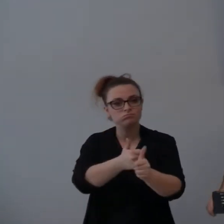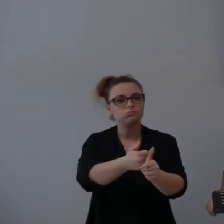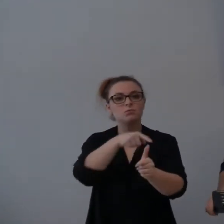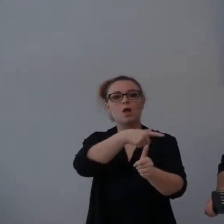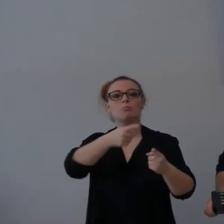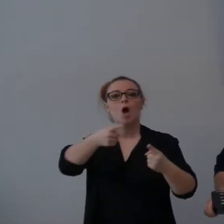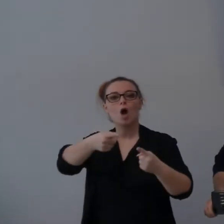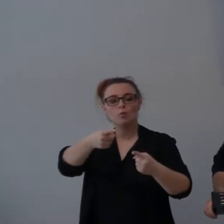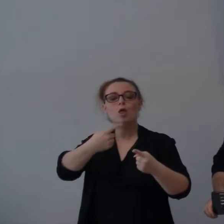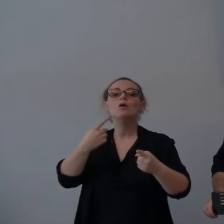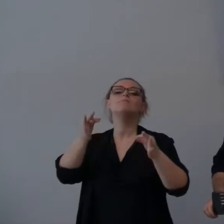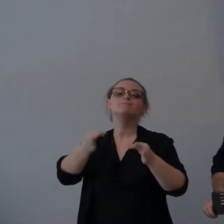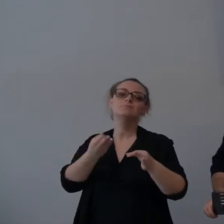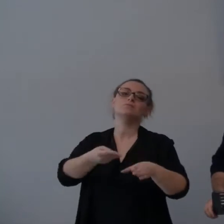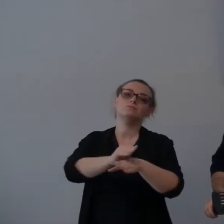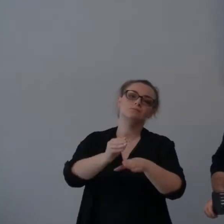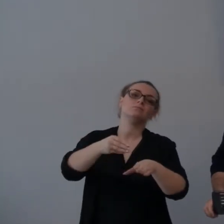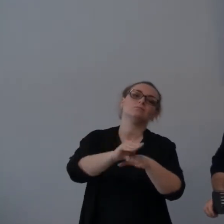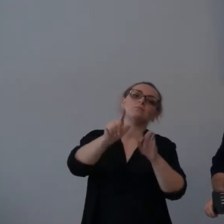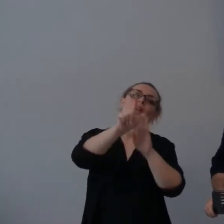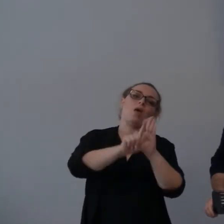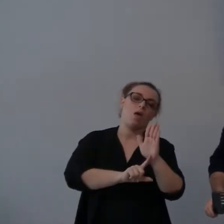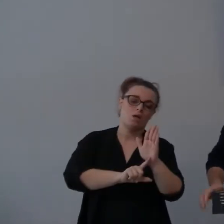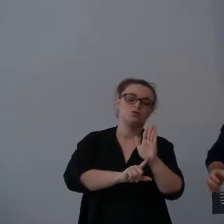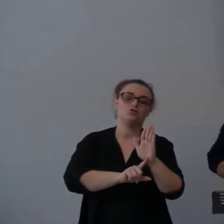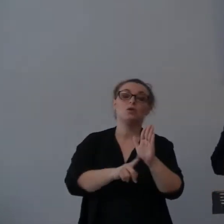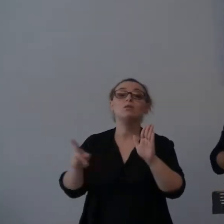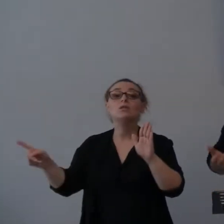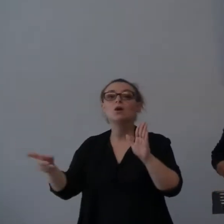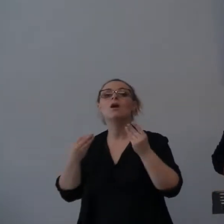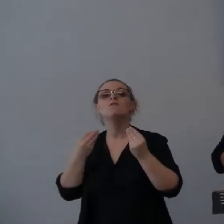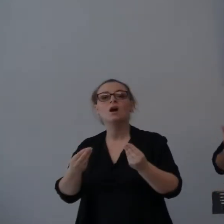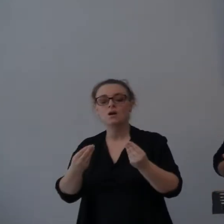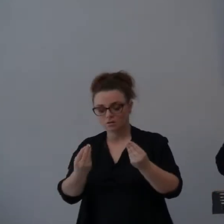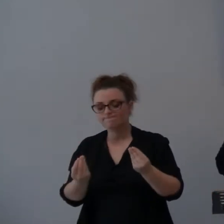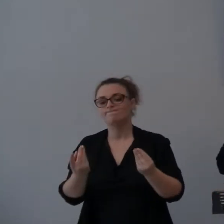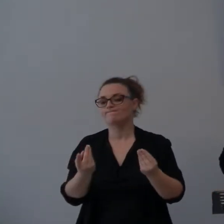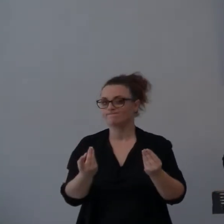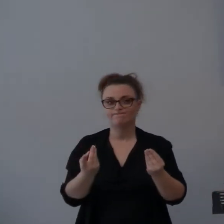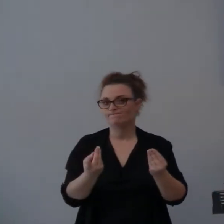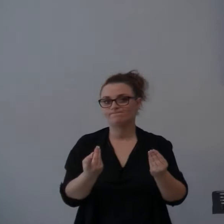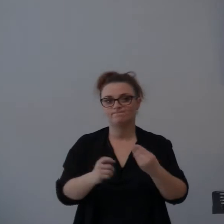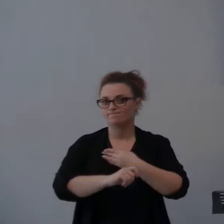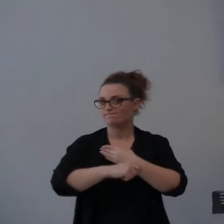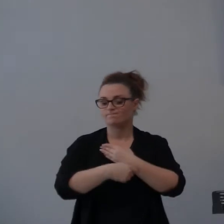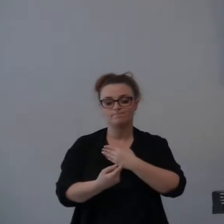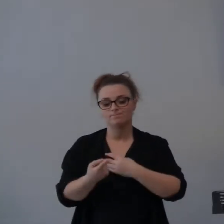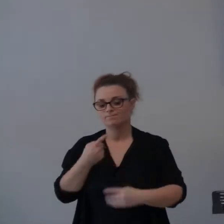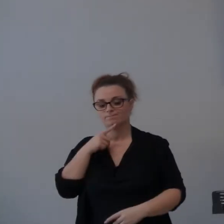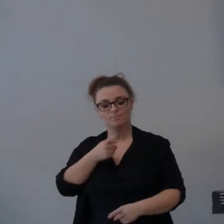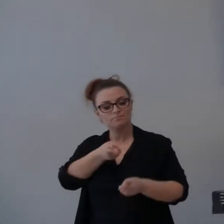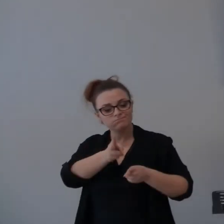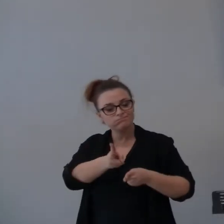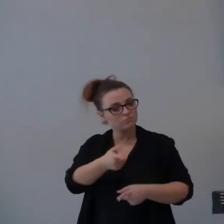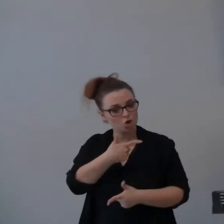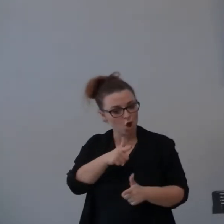visto che nel Vangelo Gesù rimprovera queste guide che mettevano leggi e pesi sugli uomini. E